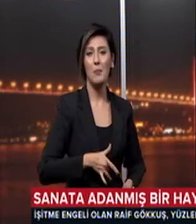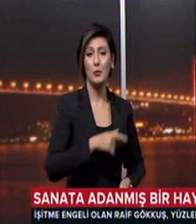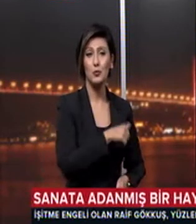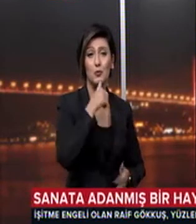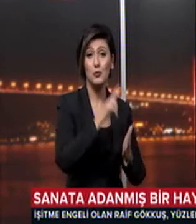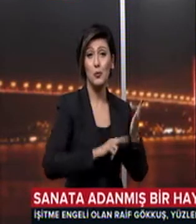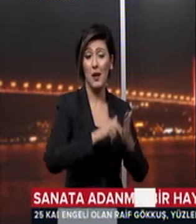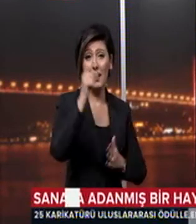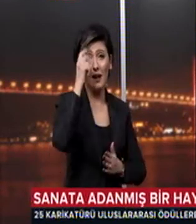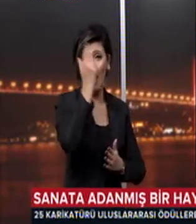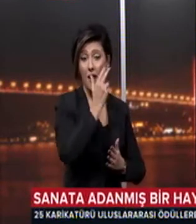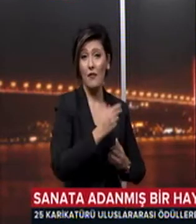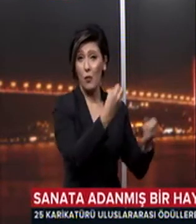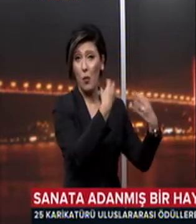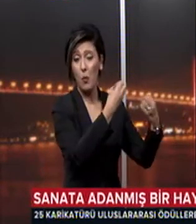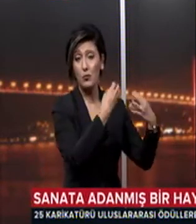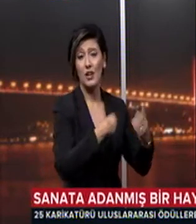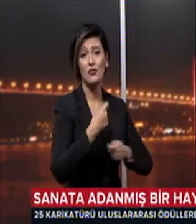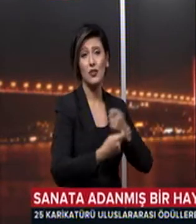Raif Hoca'nın çalışmaları çok hoşuma gidiyor